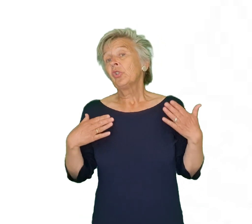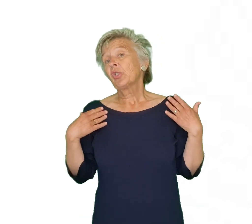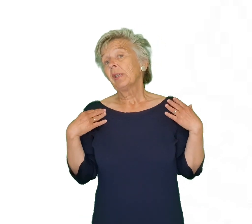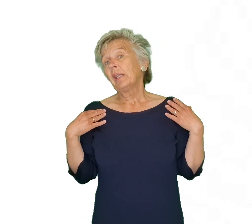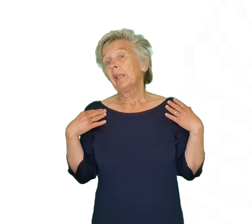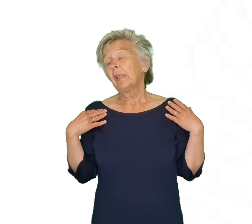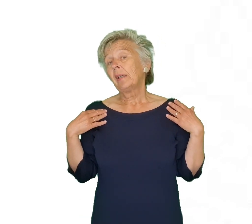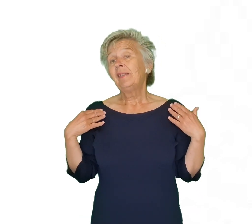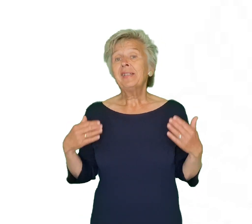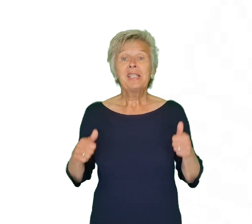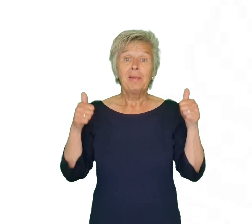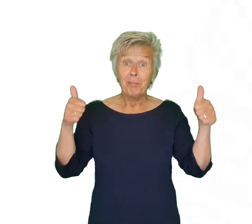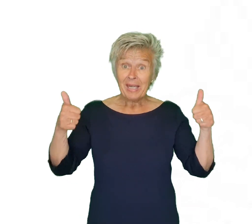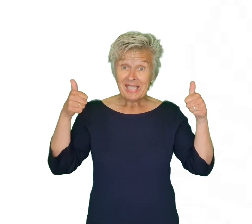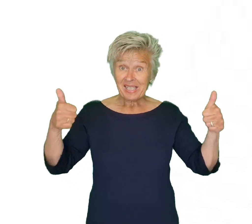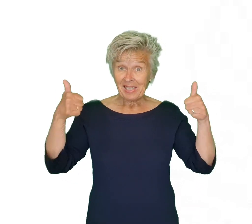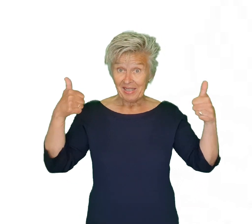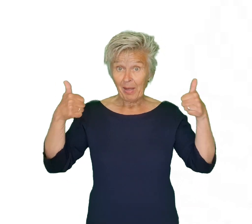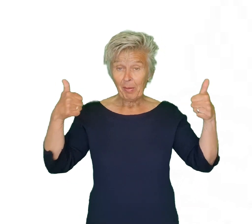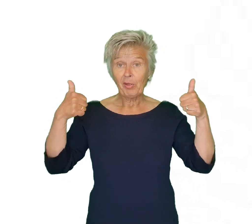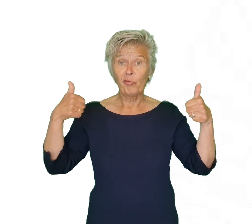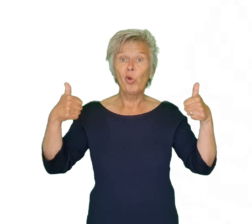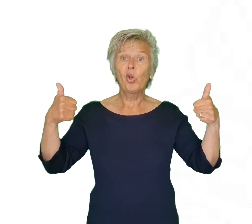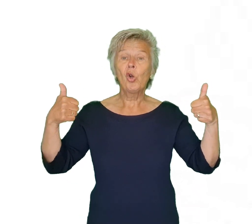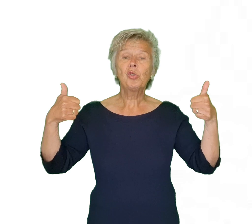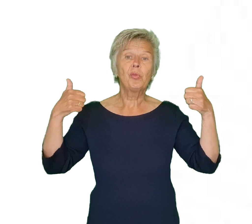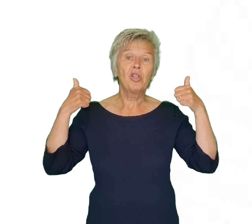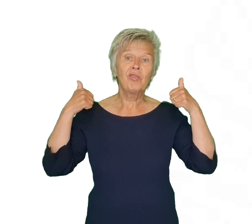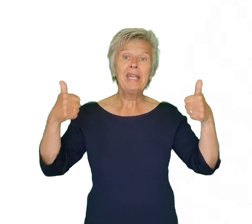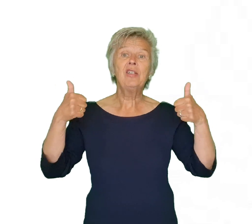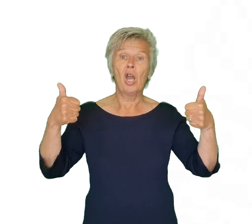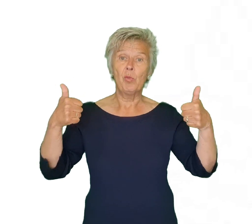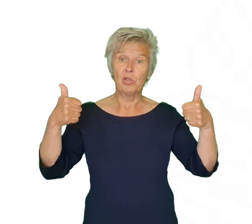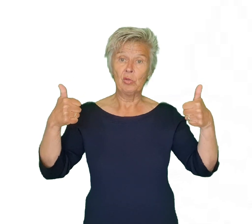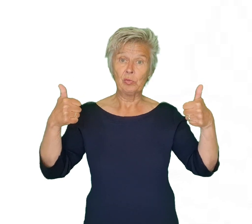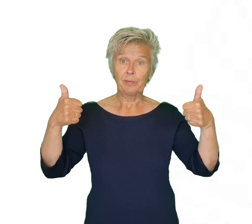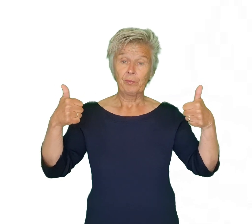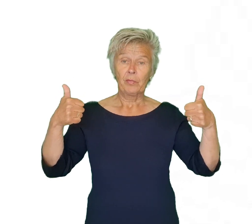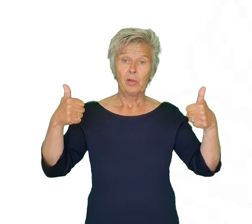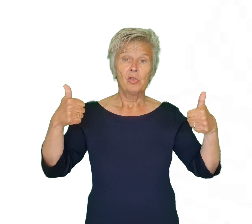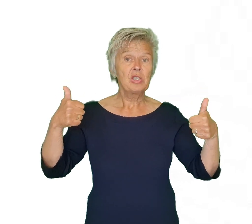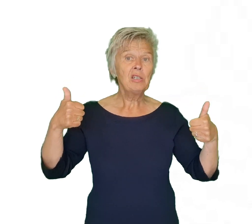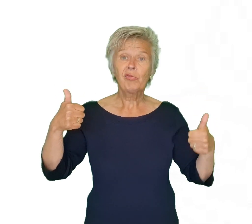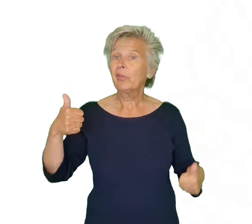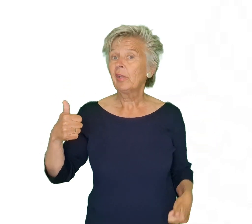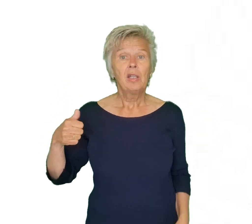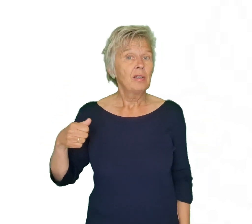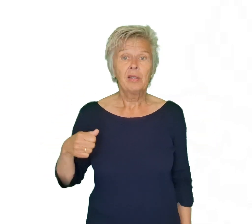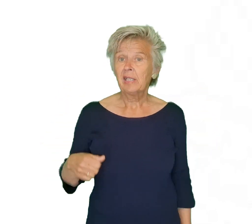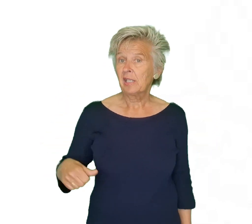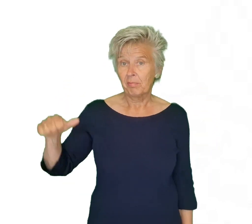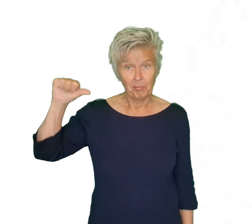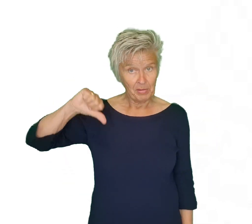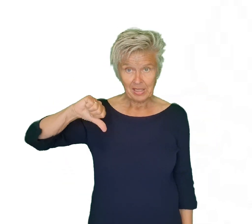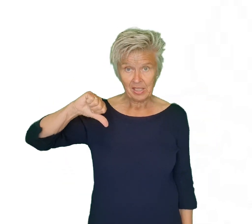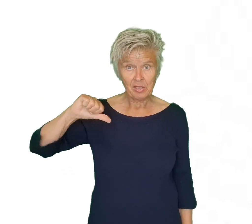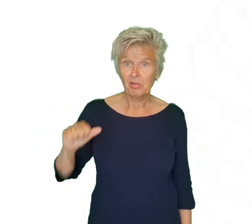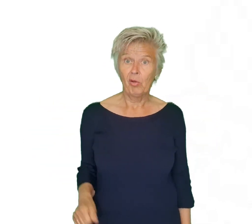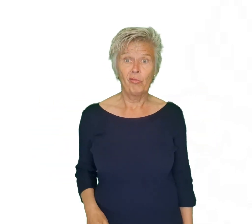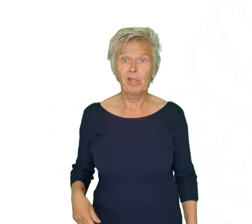Dus dat is niet mis Daarom heb ik ervoor gekozen om die twee duimen te doen Dus niet van Dat is mis Of dat